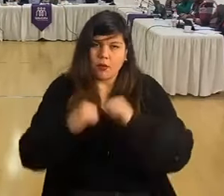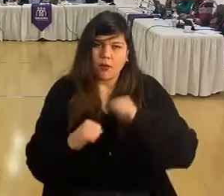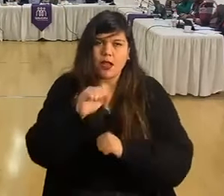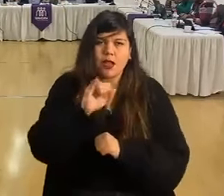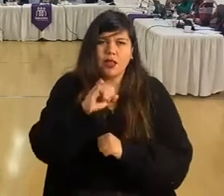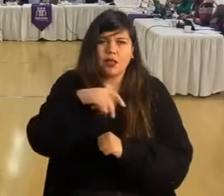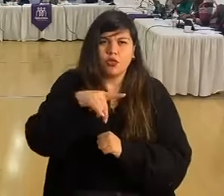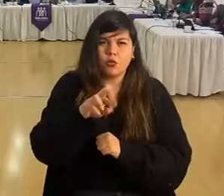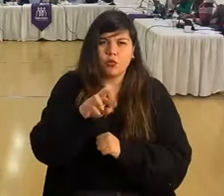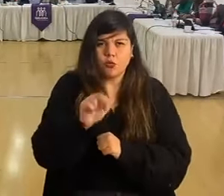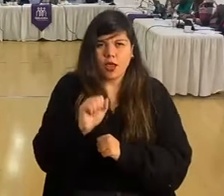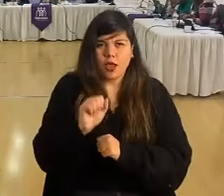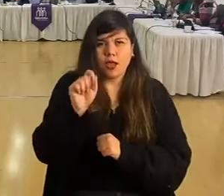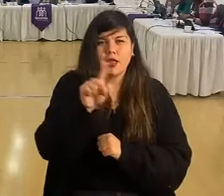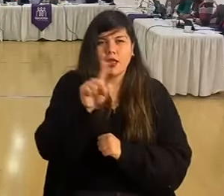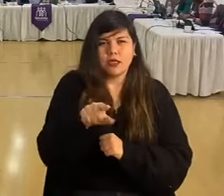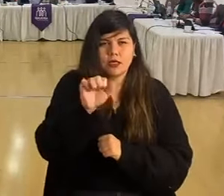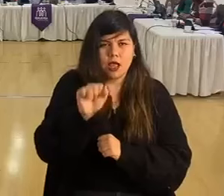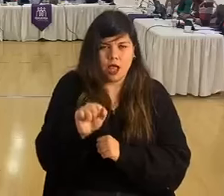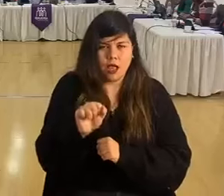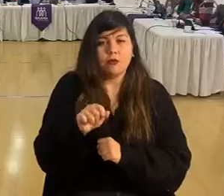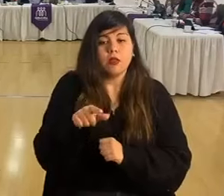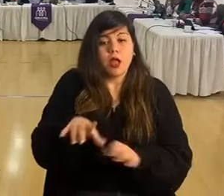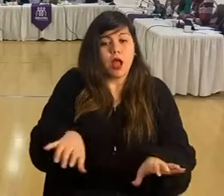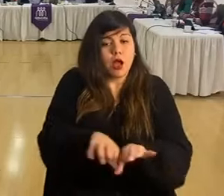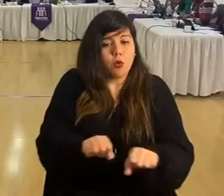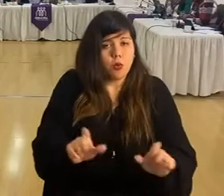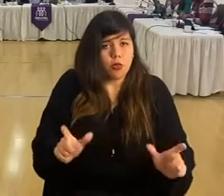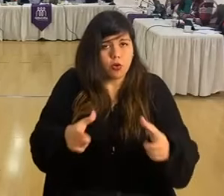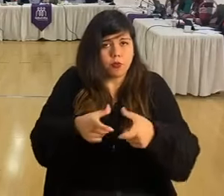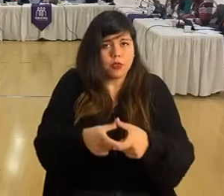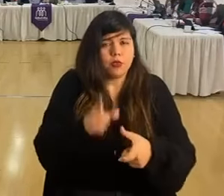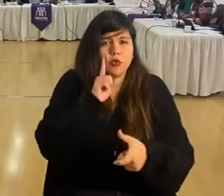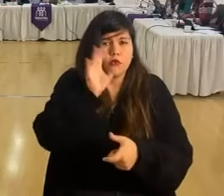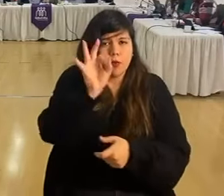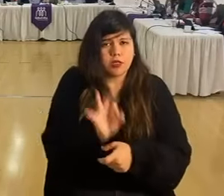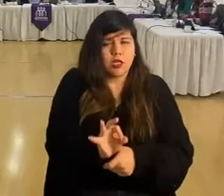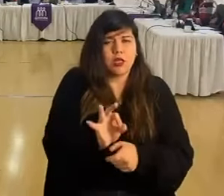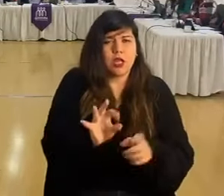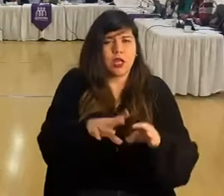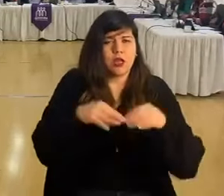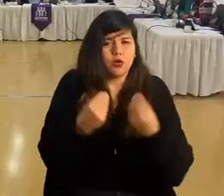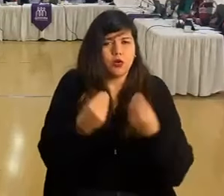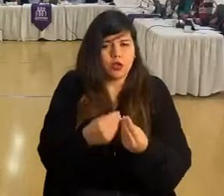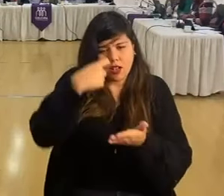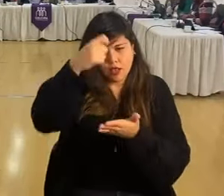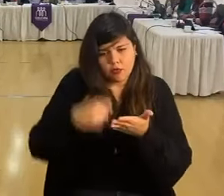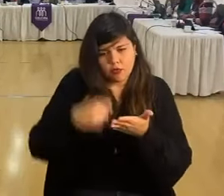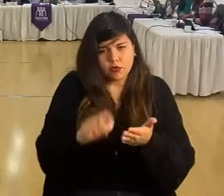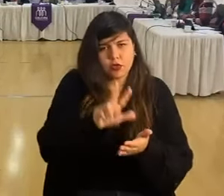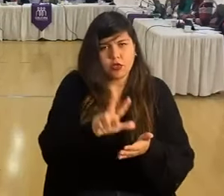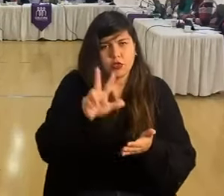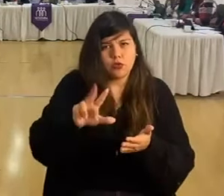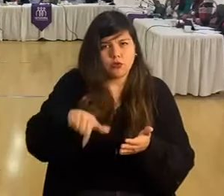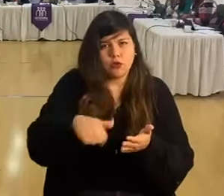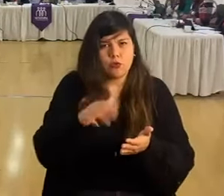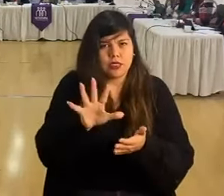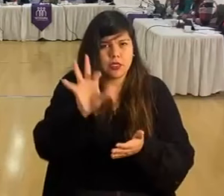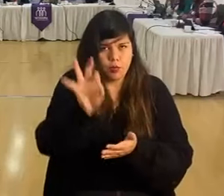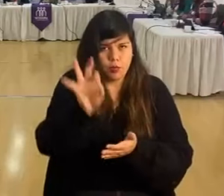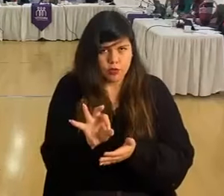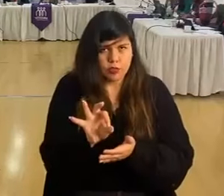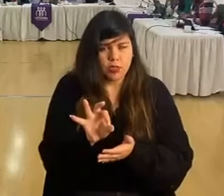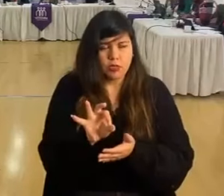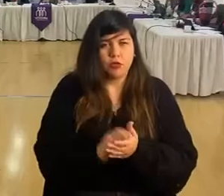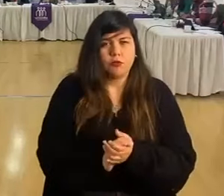Indura S.A. y obtuvo, de acuerdo a la comisión evaluadora, porcentaje total de evaluación de 88,5%,